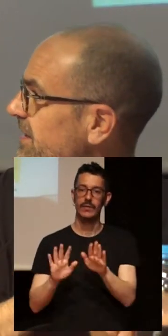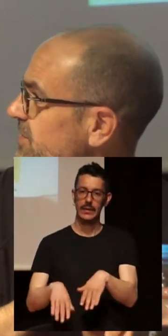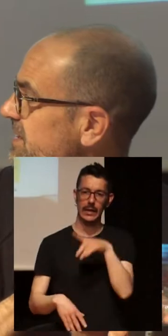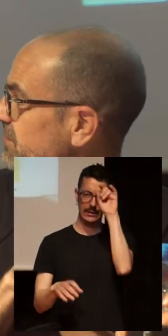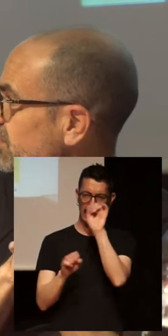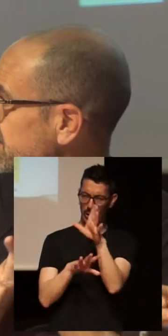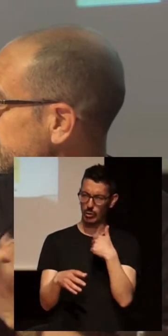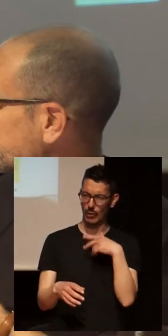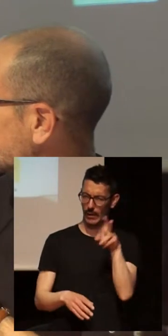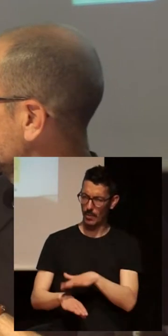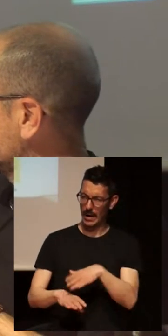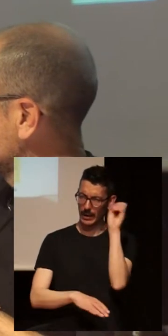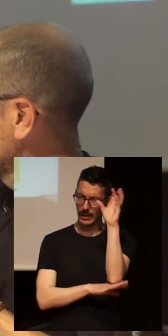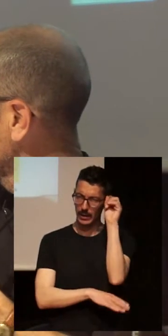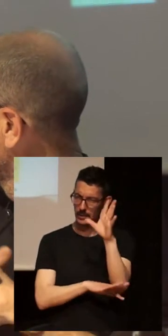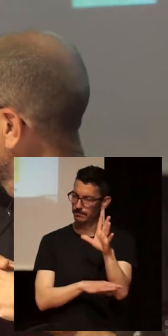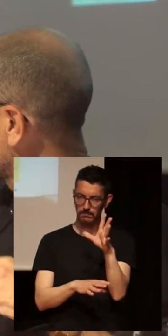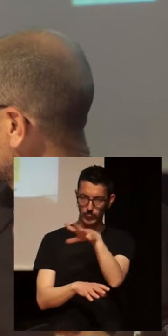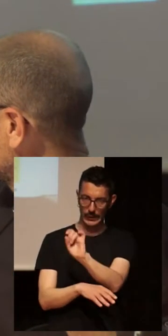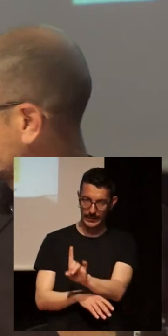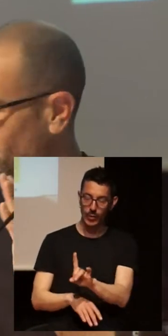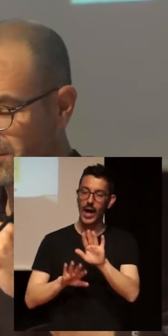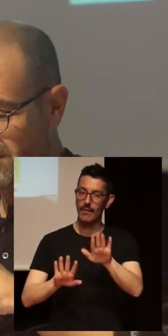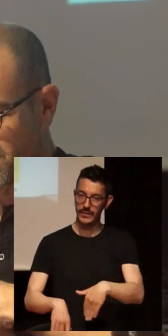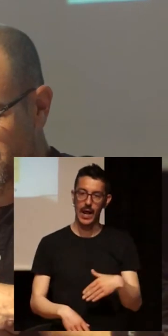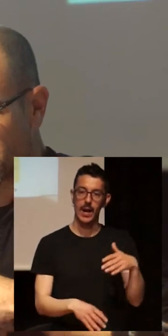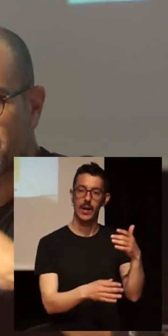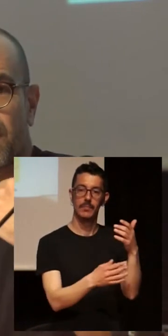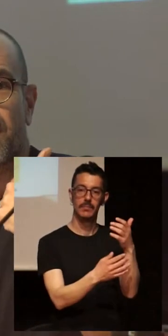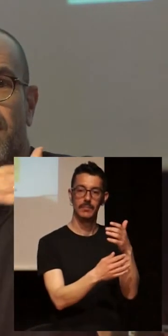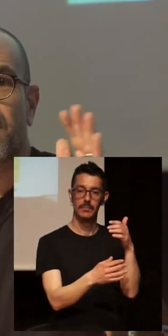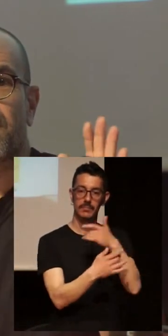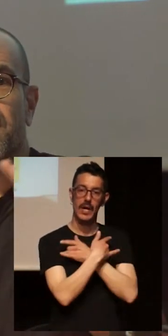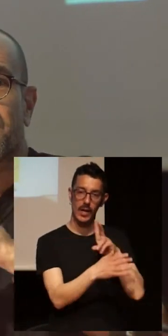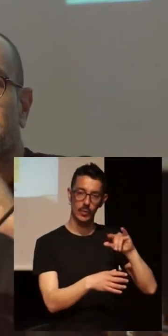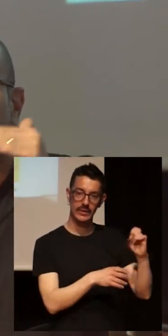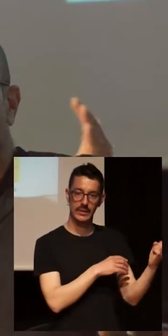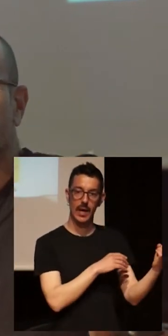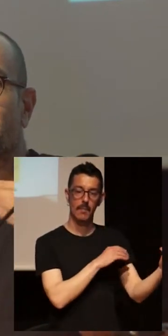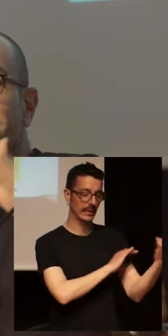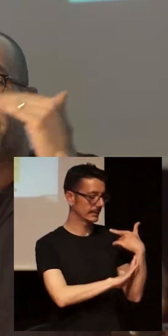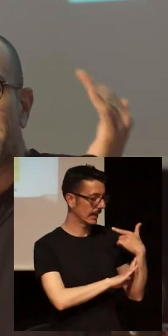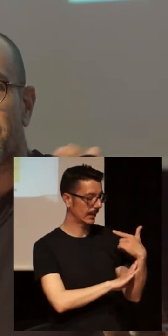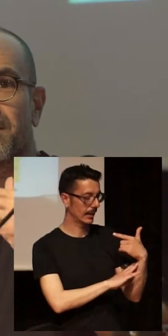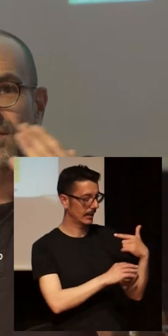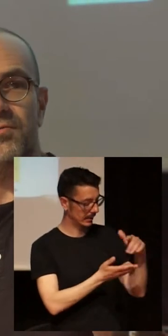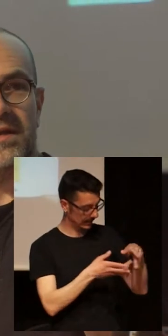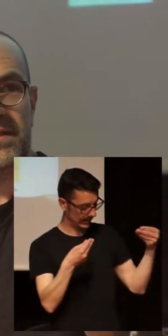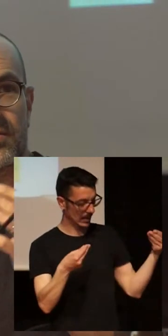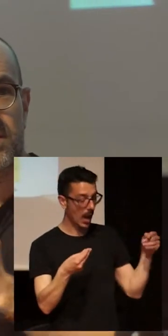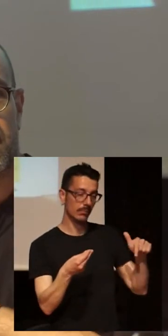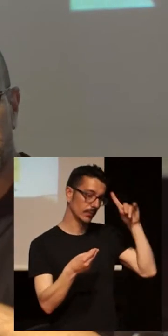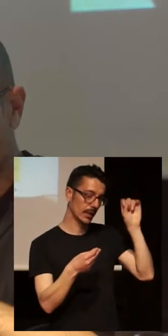Luisa envió un mensaje clarificador y a mí me encolomó, bueno, habla un poco de cómo ha ido todo el tema de la prevención durante todo este tiempo.